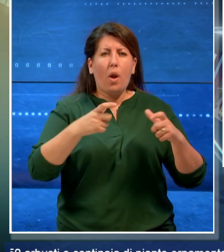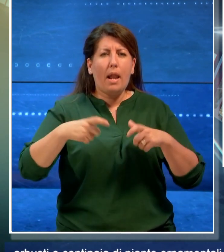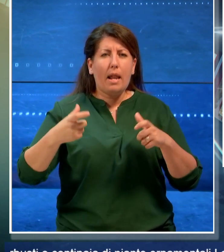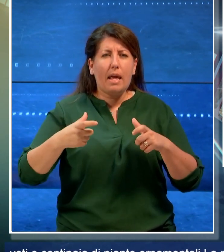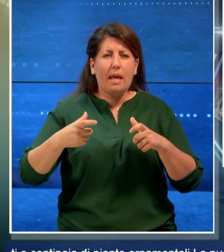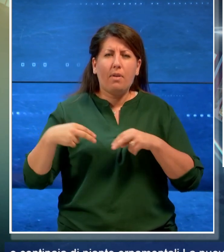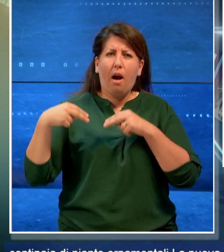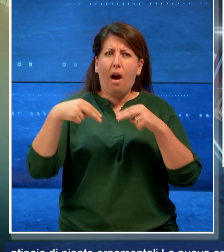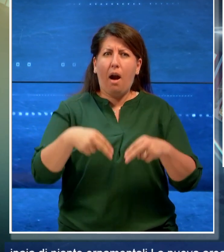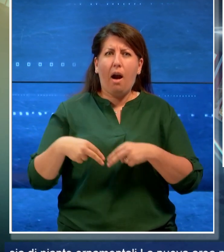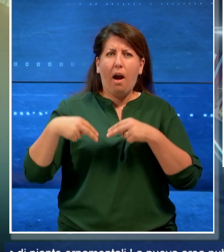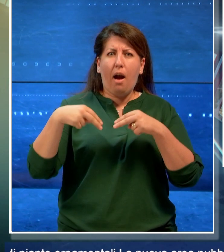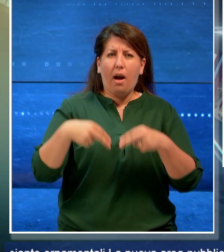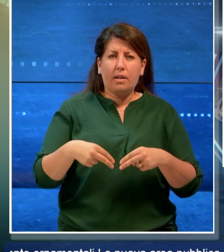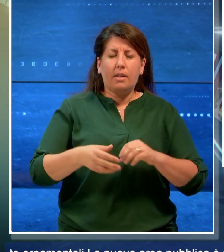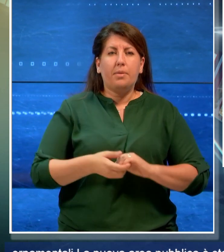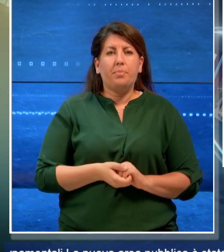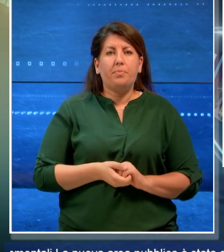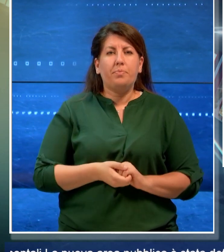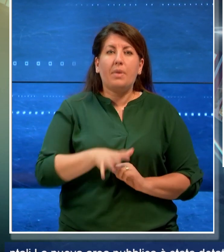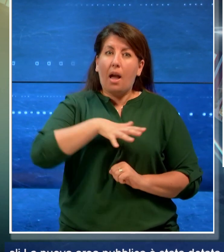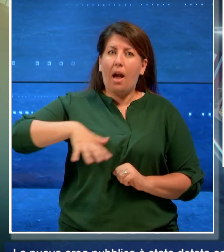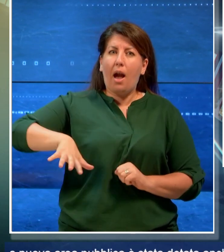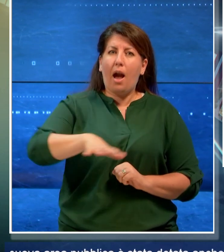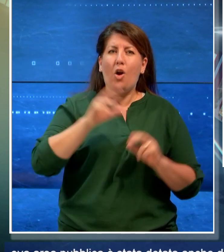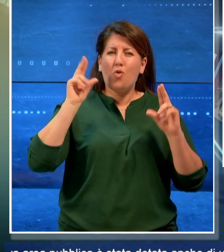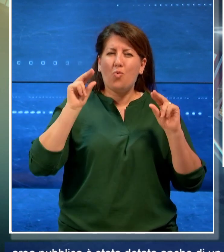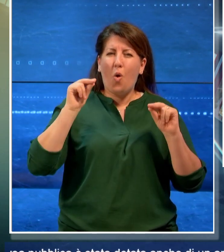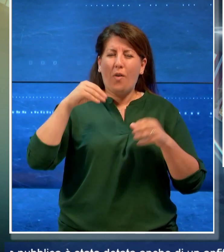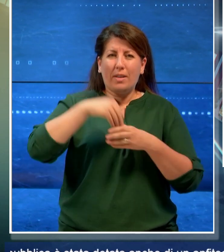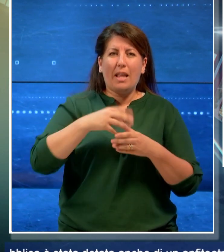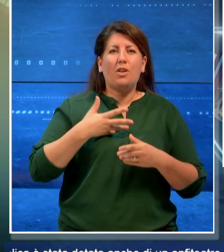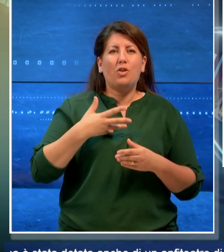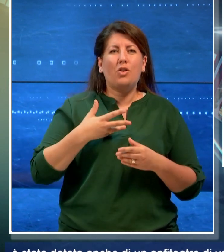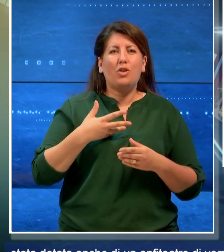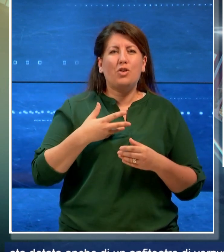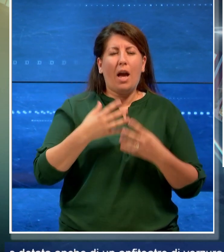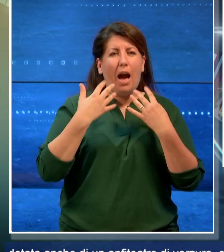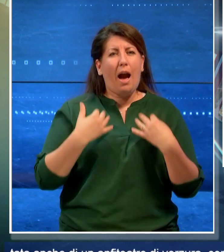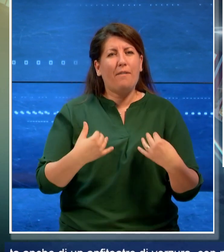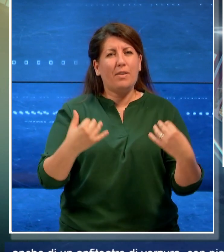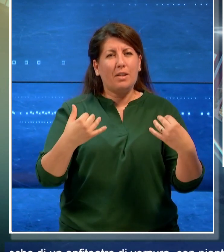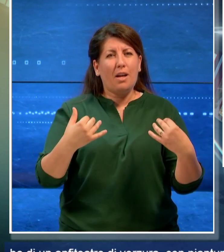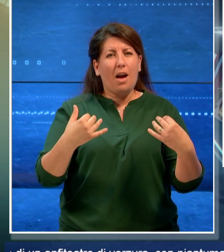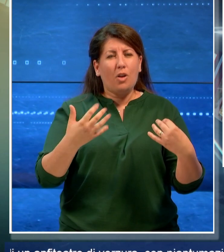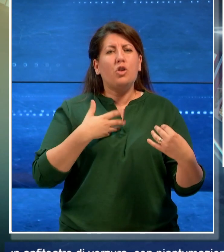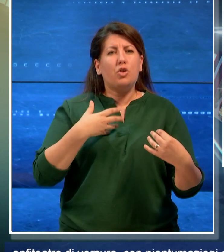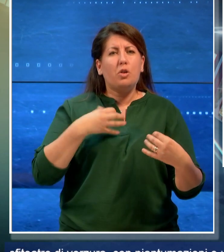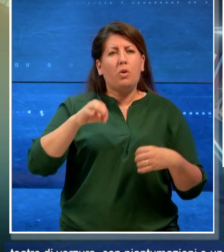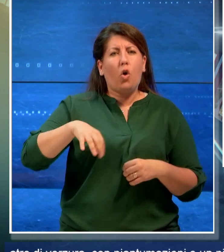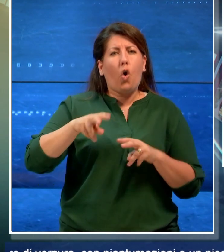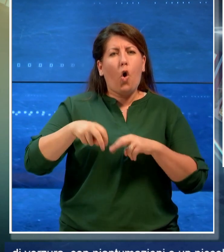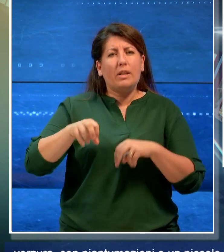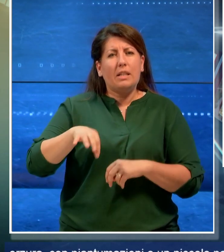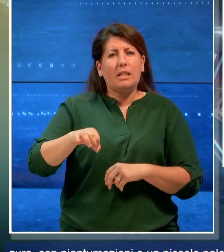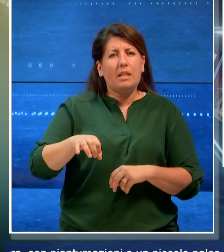La nuova area pubblica è stata dotata anche di un anfiteatro con piantumazioni e un piccolo palco che